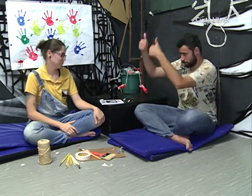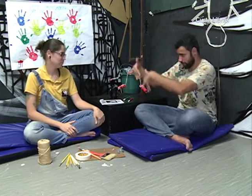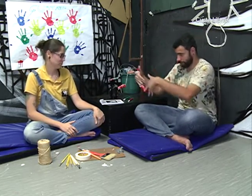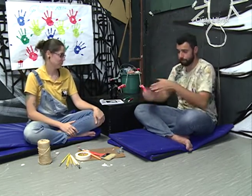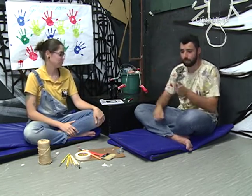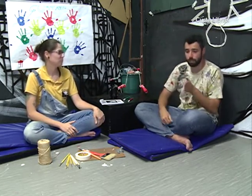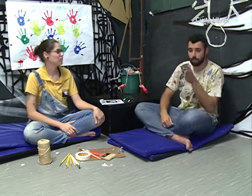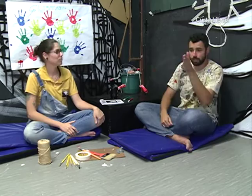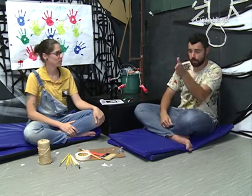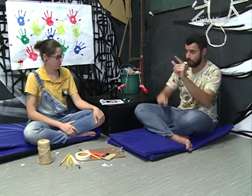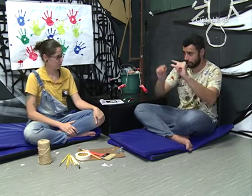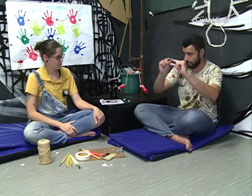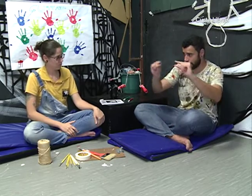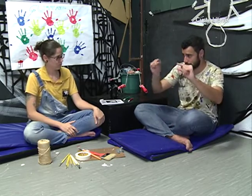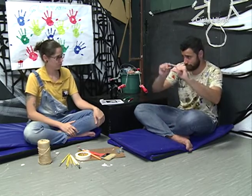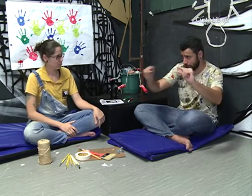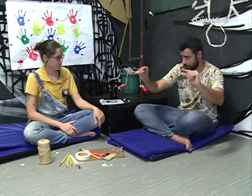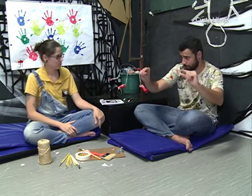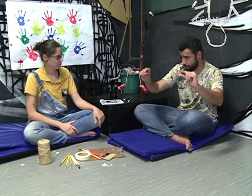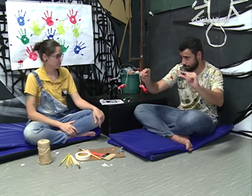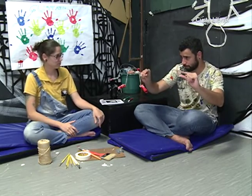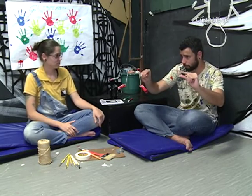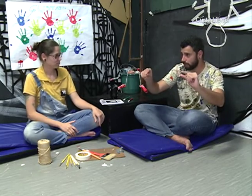Sobre a legenda, é importante que seja clara,